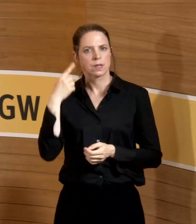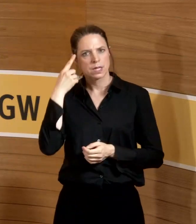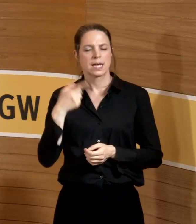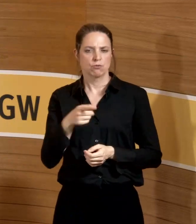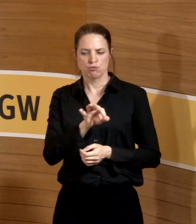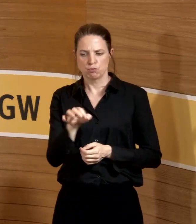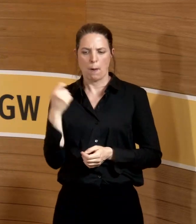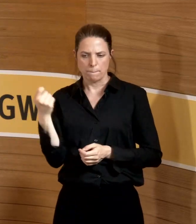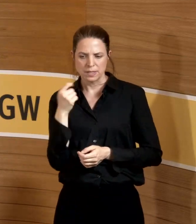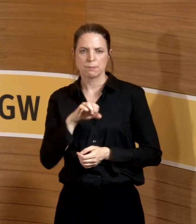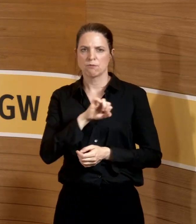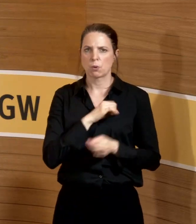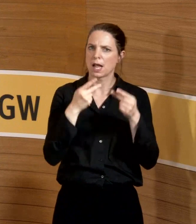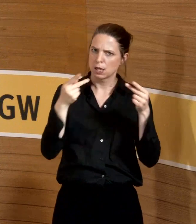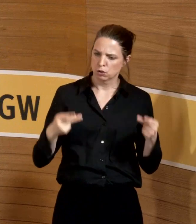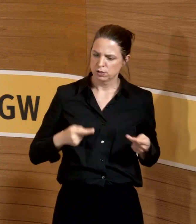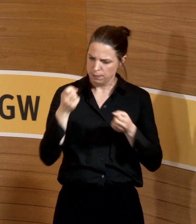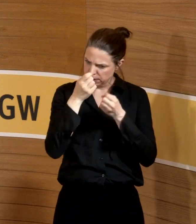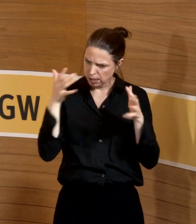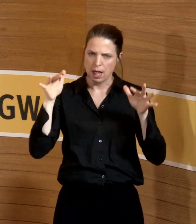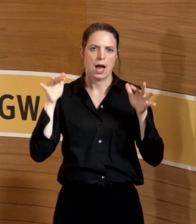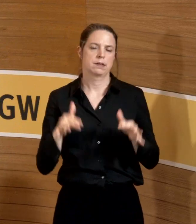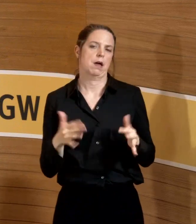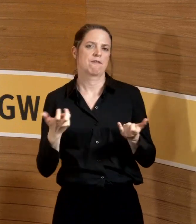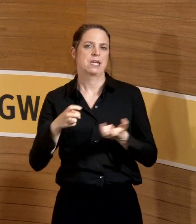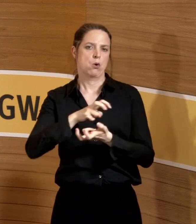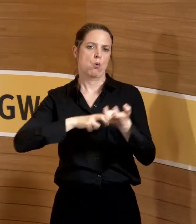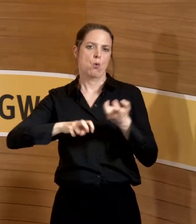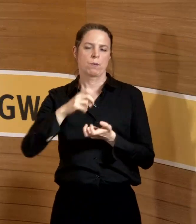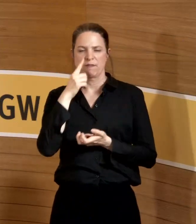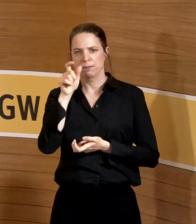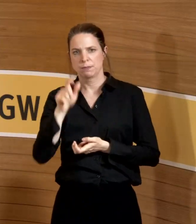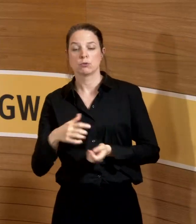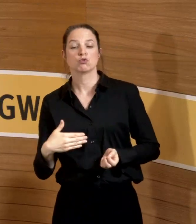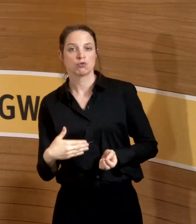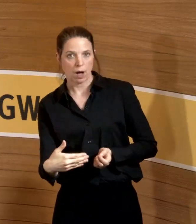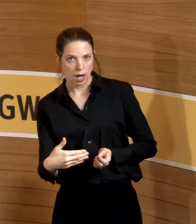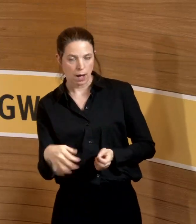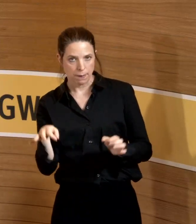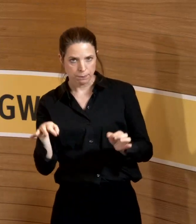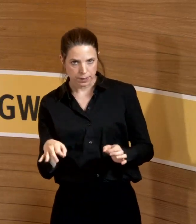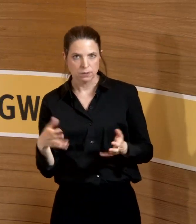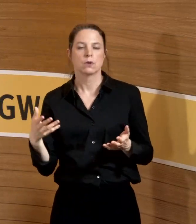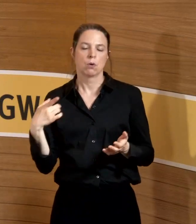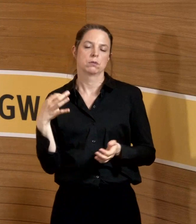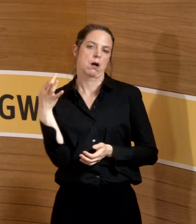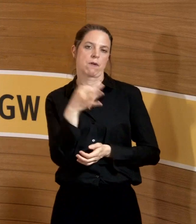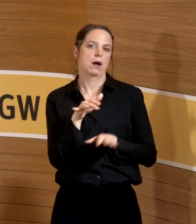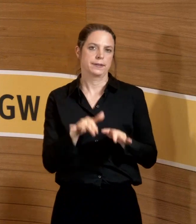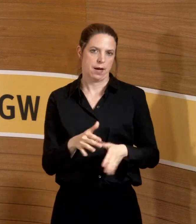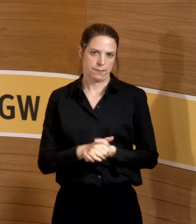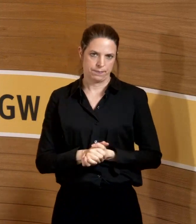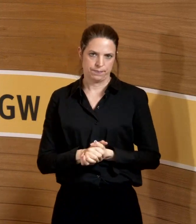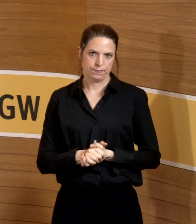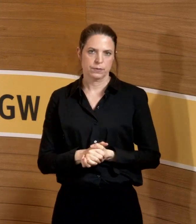wenn wir ein Konzept hätten, das jeder nachlesen kann, was muss ich denn tun, wenn sich eine Schwangere meldet oder die oder jene andere Frage kommt. Und